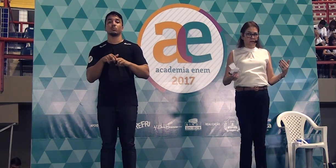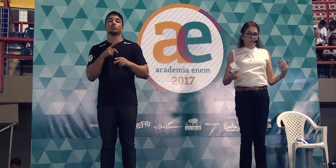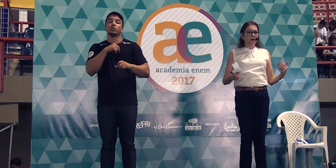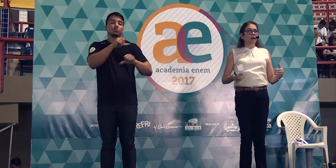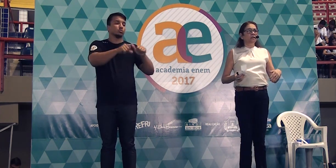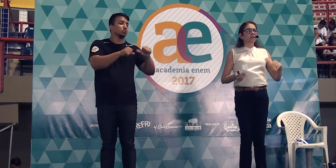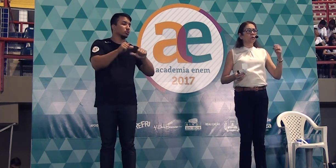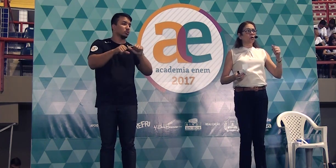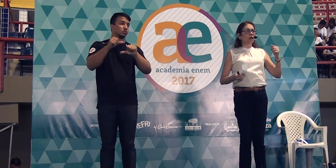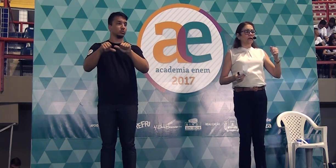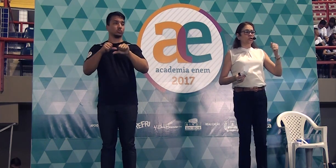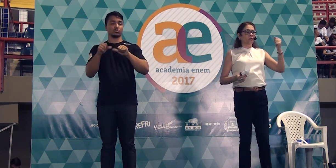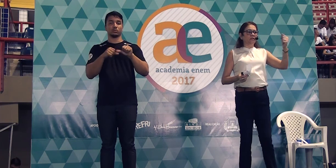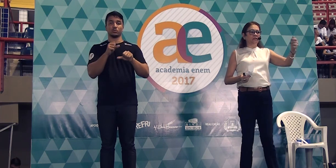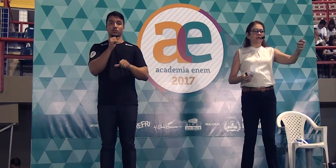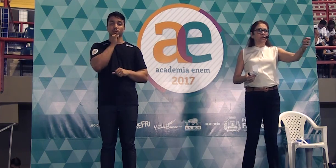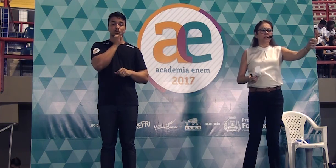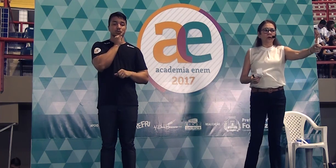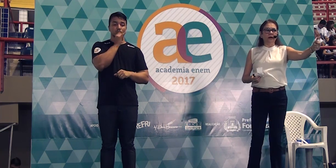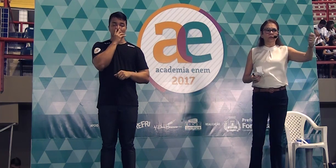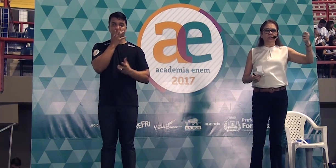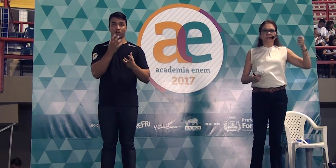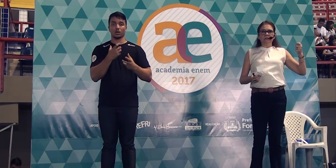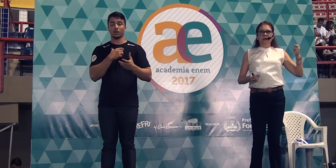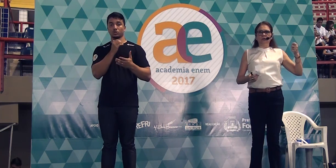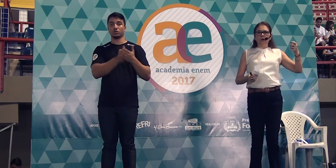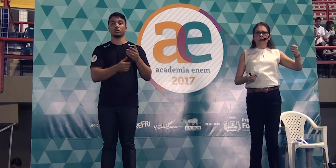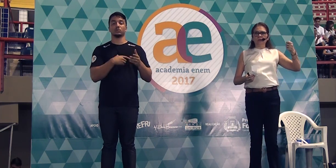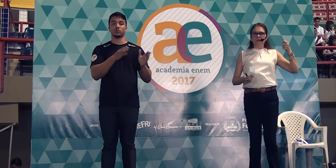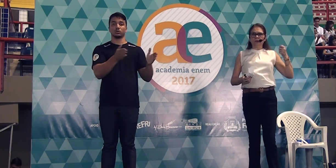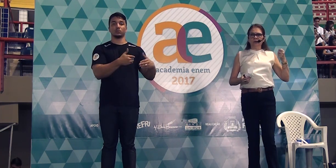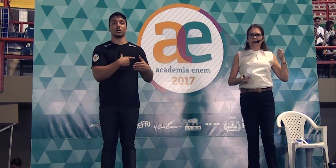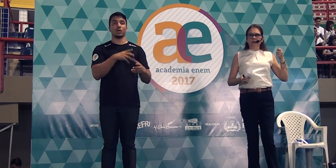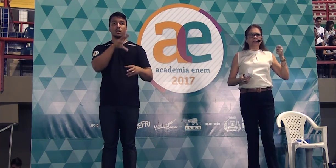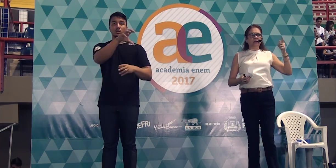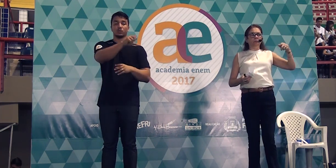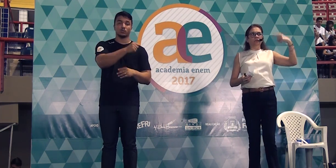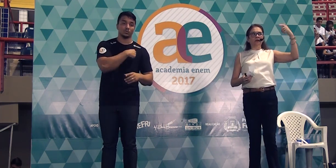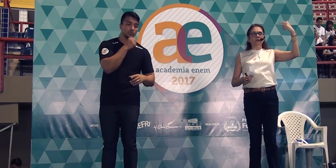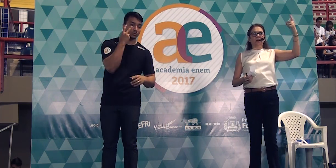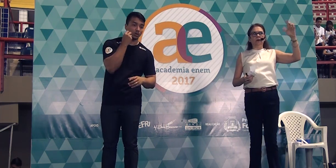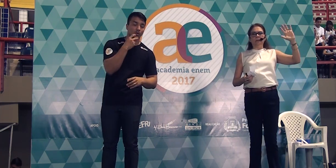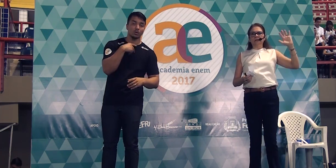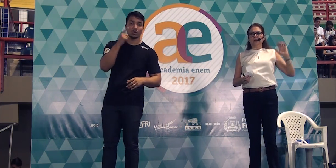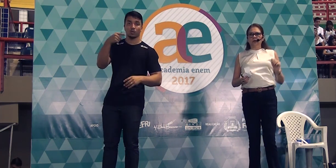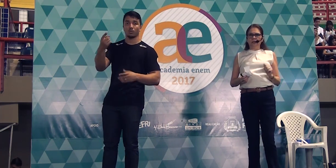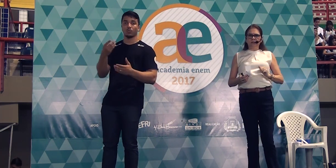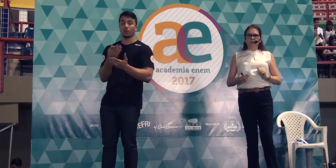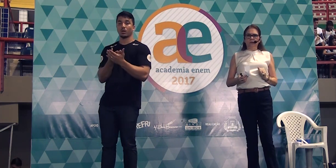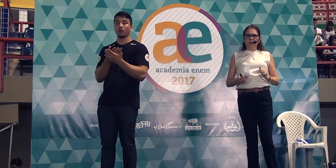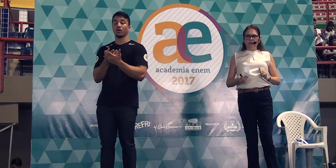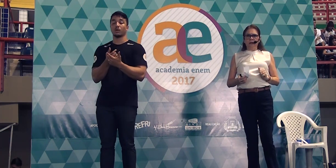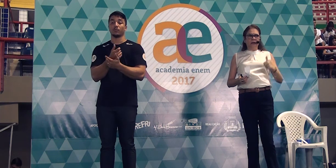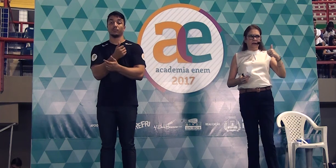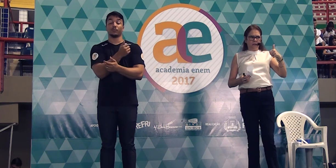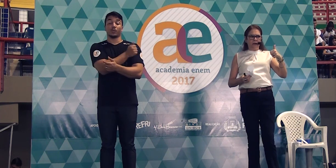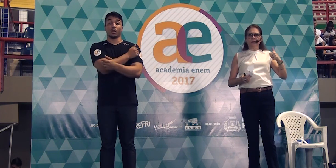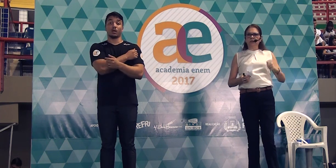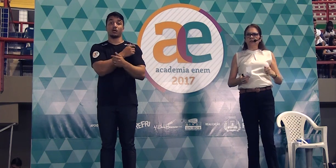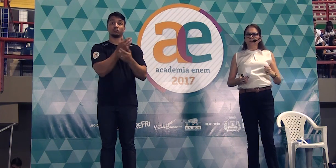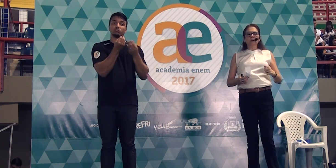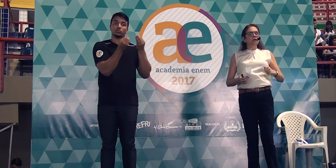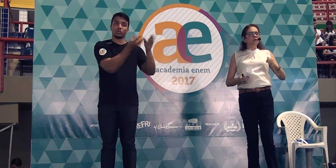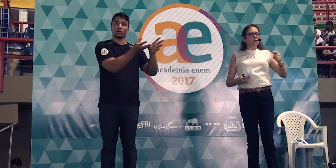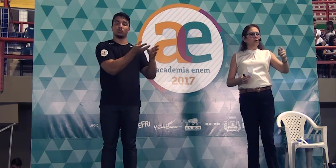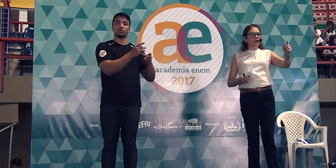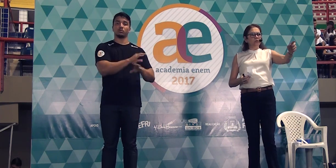variação se o colégio quiser tirar o aluno de sala tomar o celular e dizer no final da aula passa na coordenação que eu entregue a lei